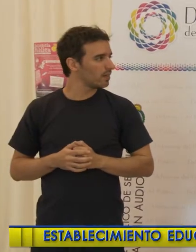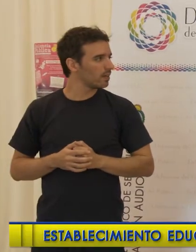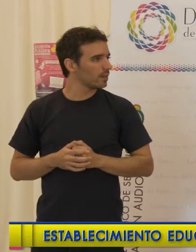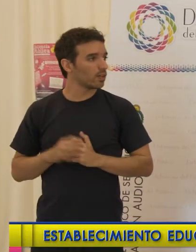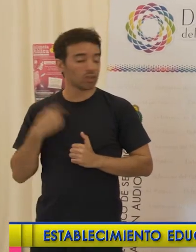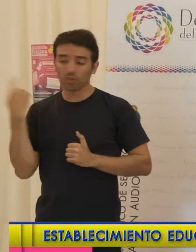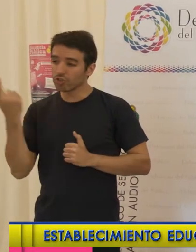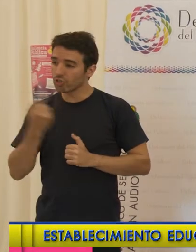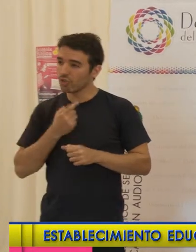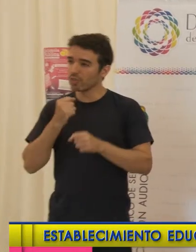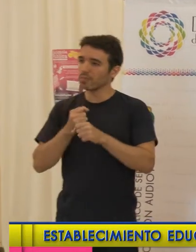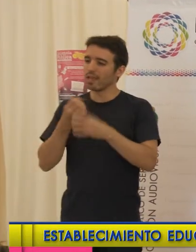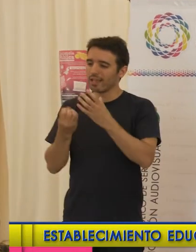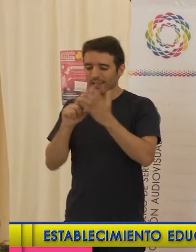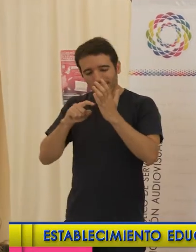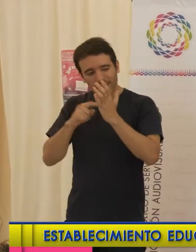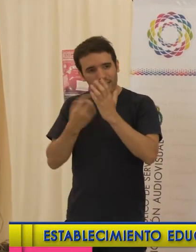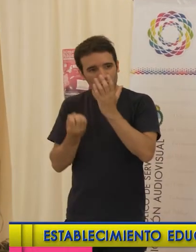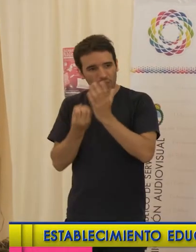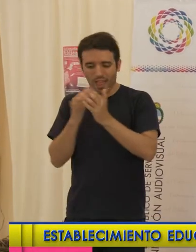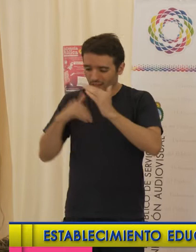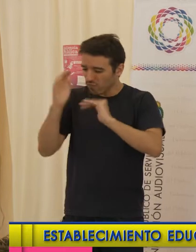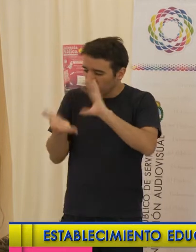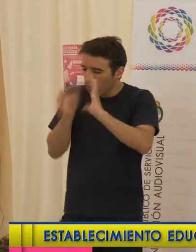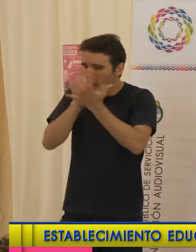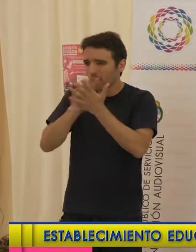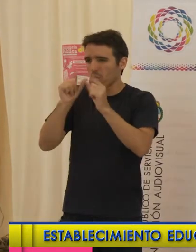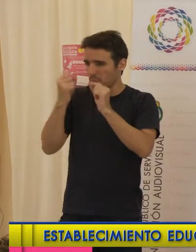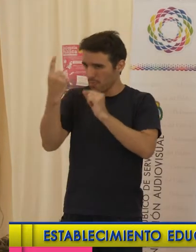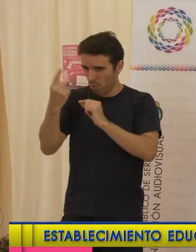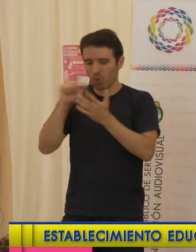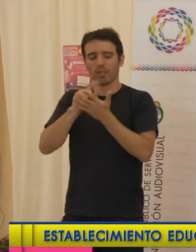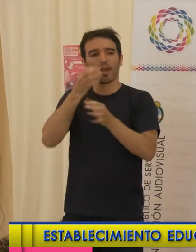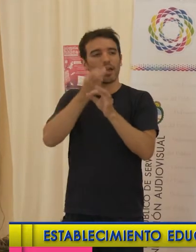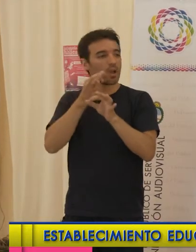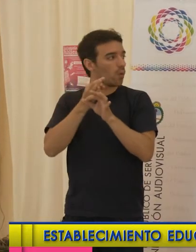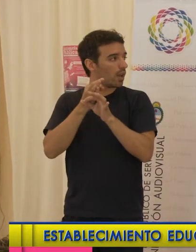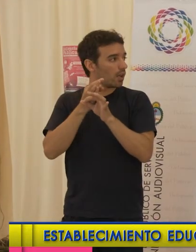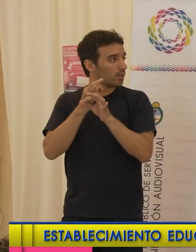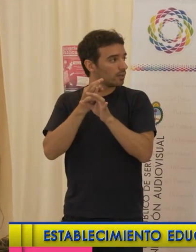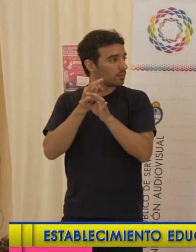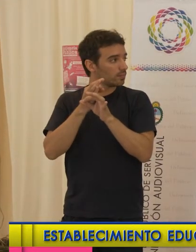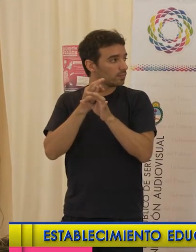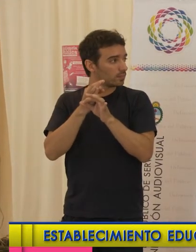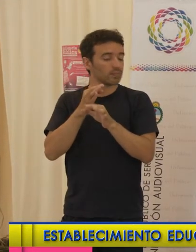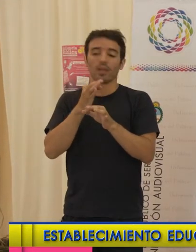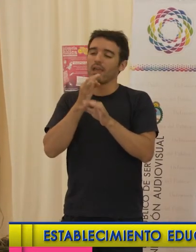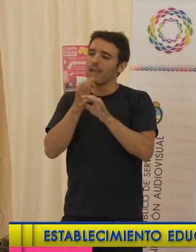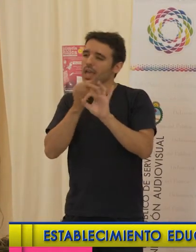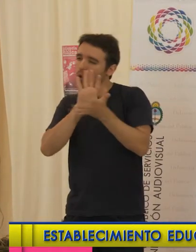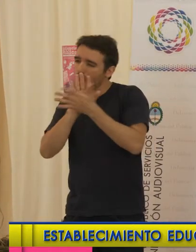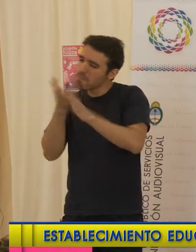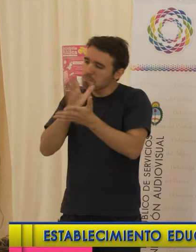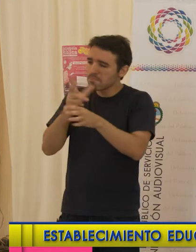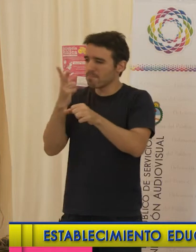Nosotras somos del Centro de Formación Laboral Número 1. Somos de la escuela, digamos una especie de